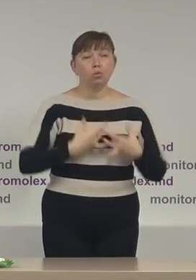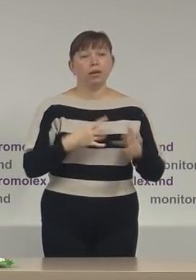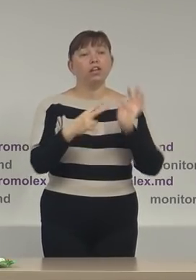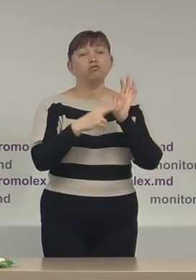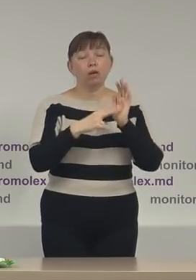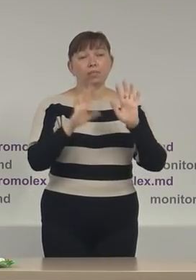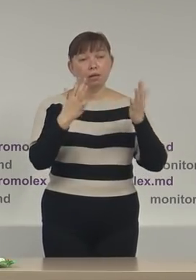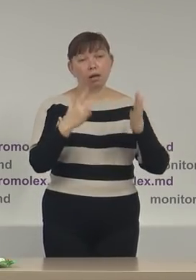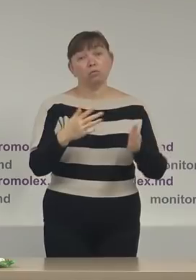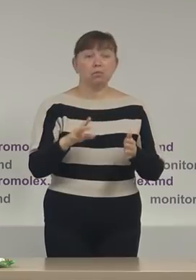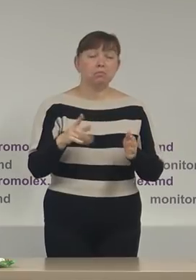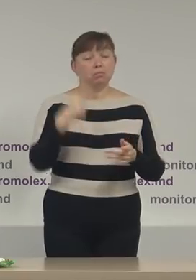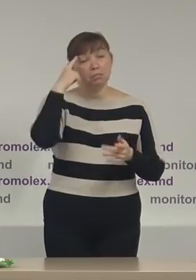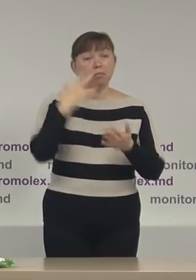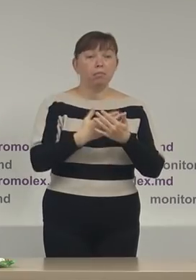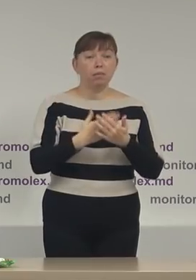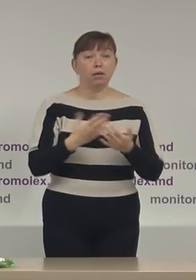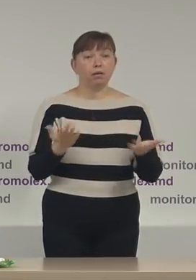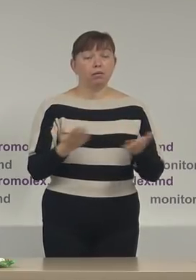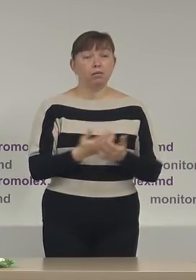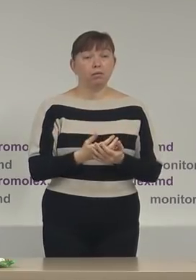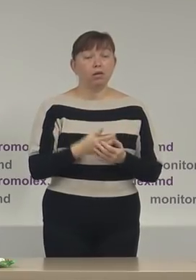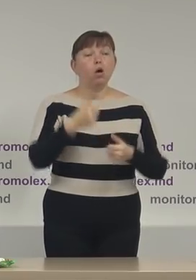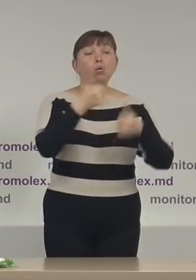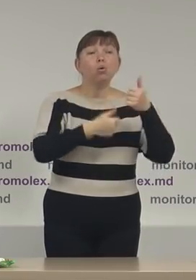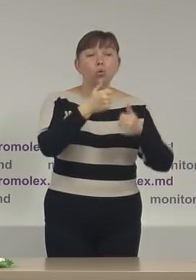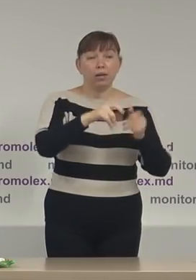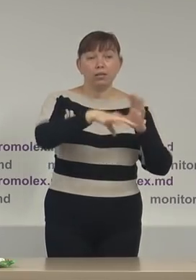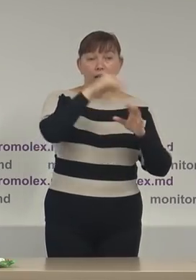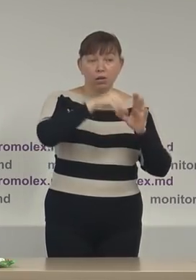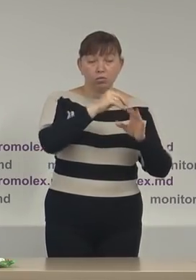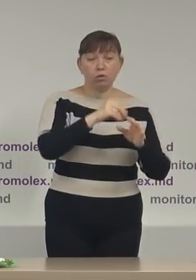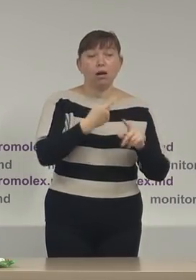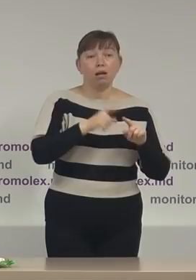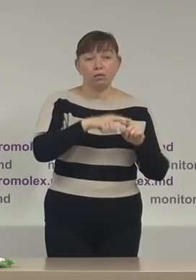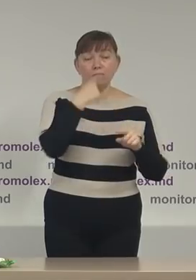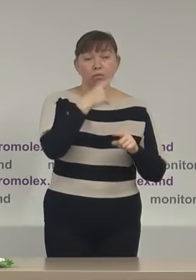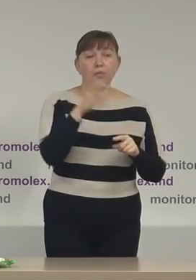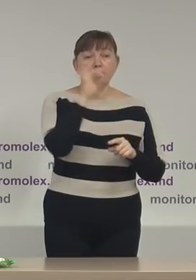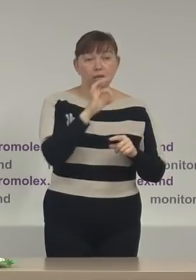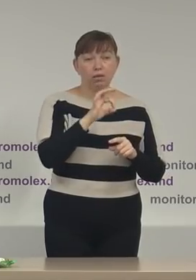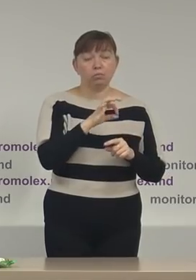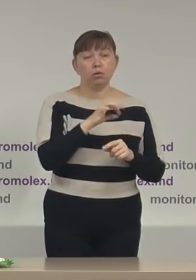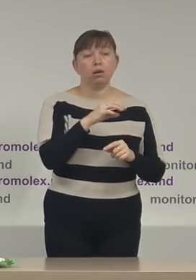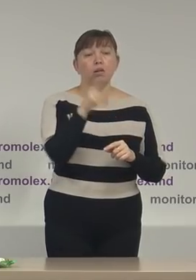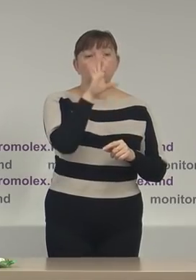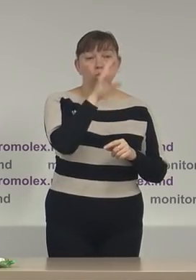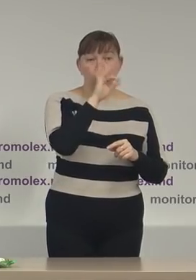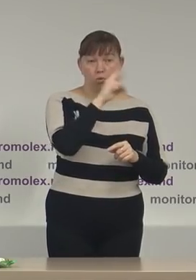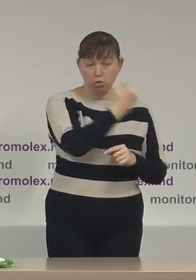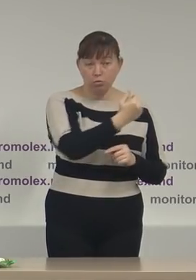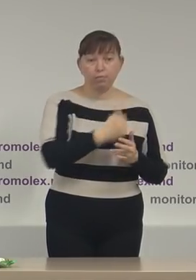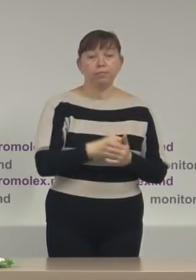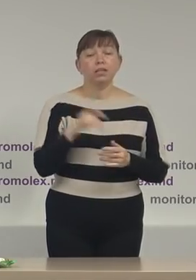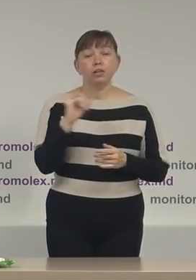cazuri pare să fie unul din concurenții electorale fiind vorba de candidatul mai independent Igor Dodon